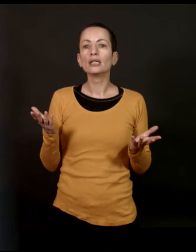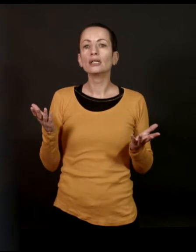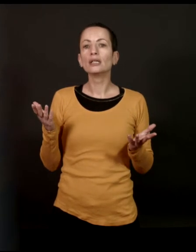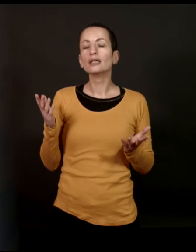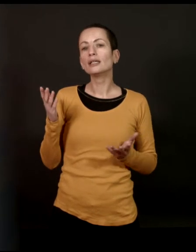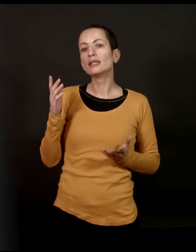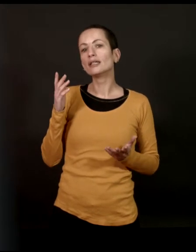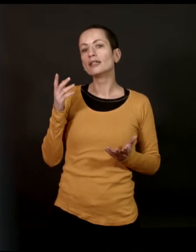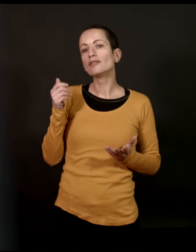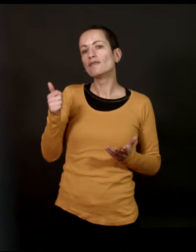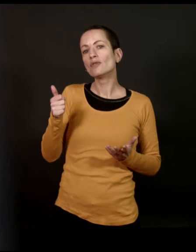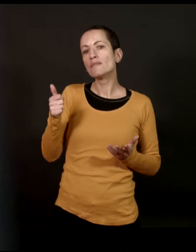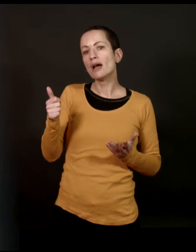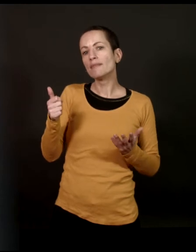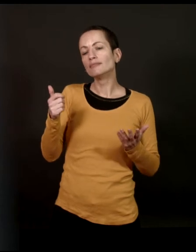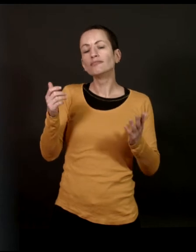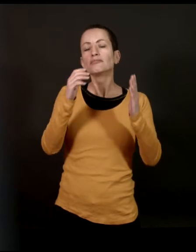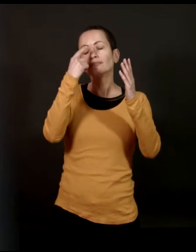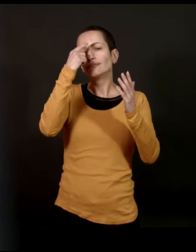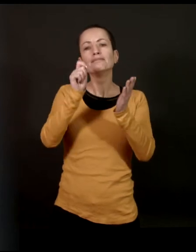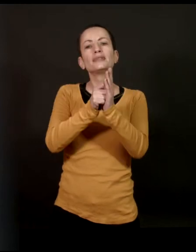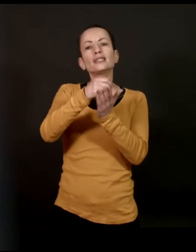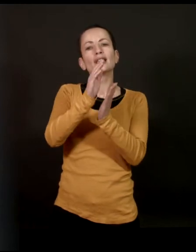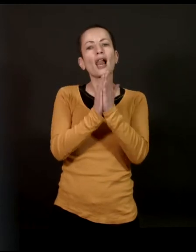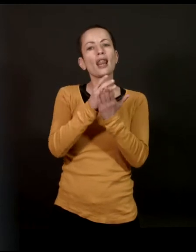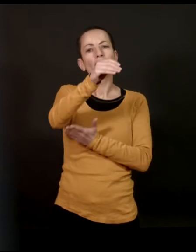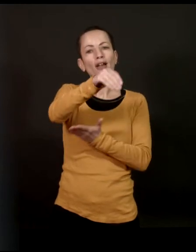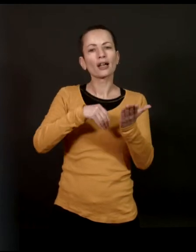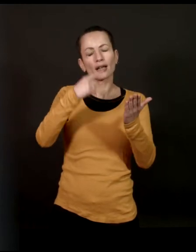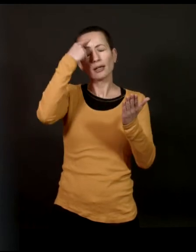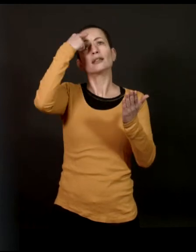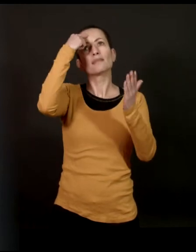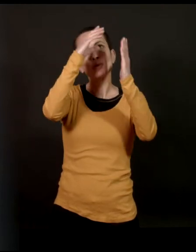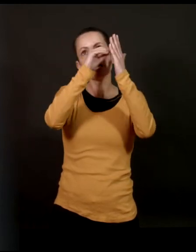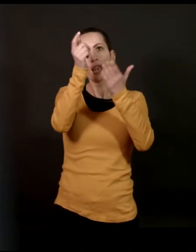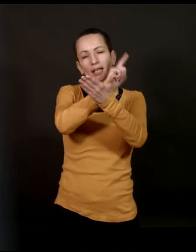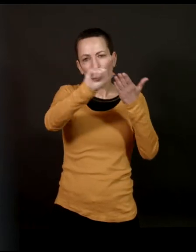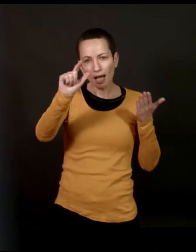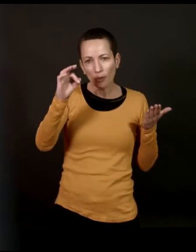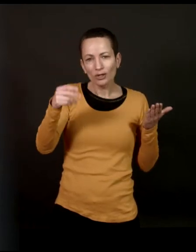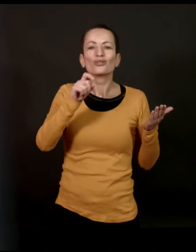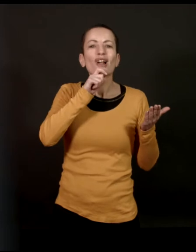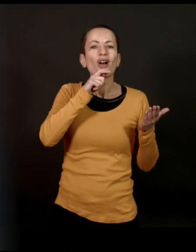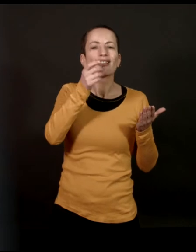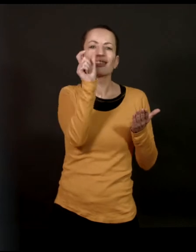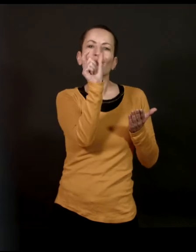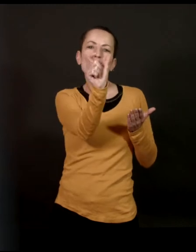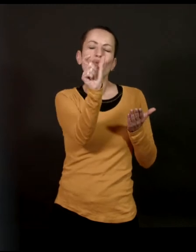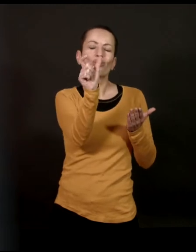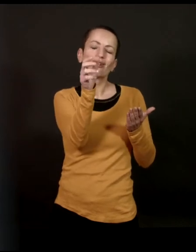Et est-ce que vous aviez des modèles littéraires en tête au moment d'écrire ce livre ? Vous disiez tout à l'heure qu'effectivement, le terme de littérature est